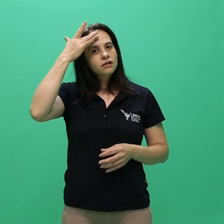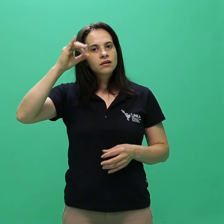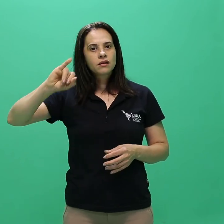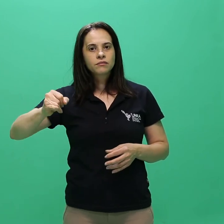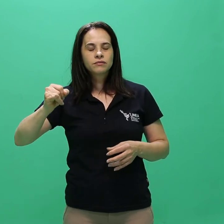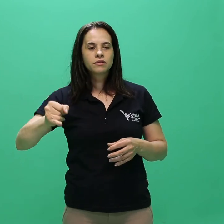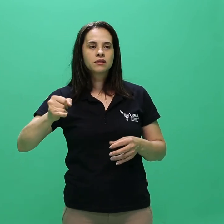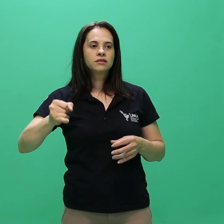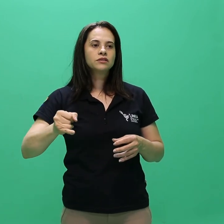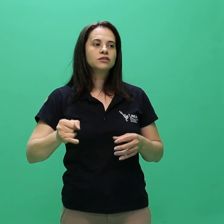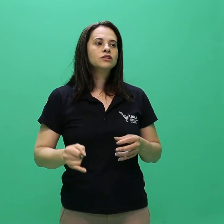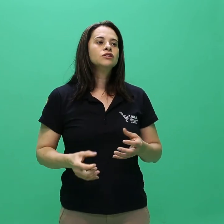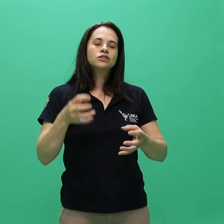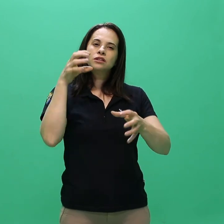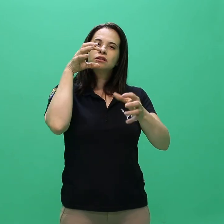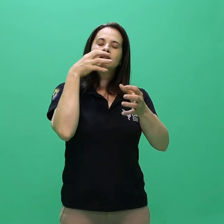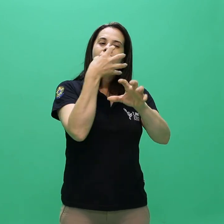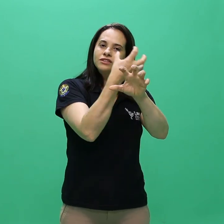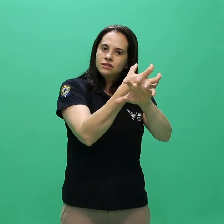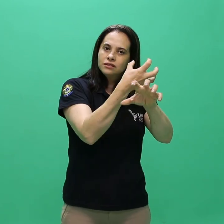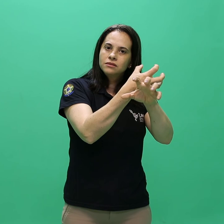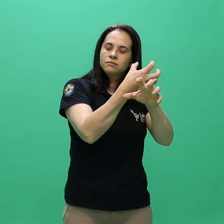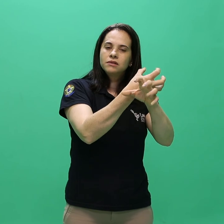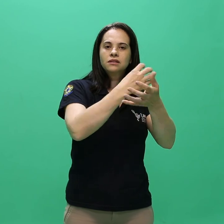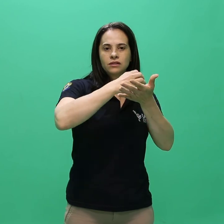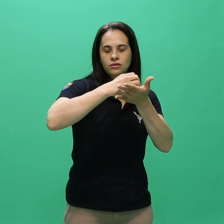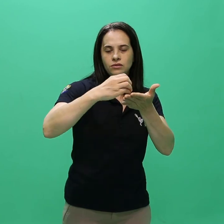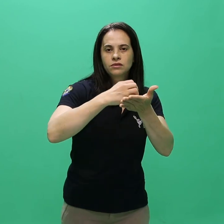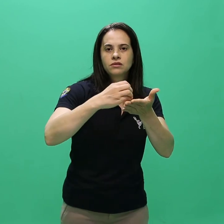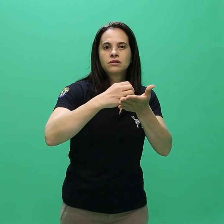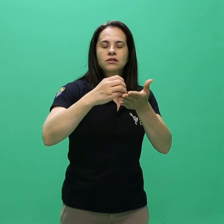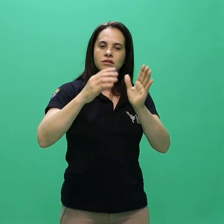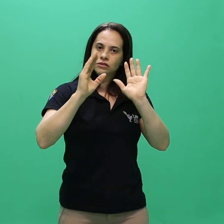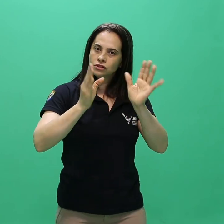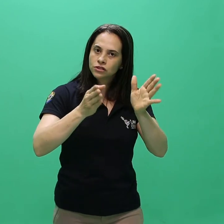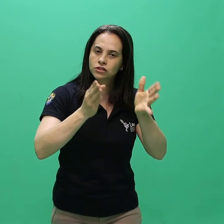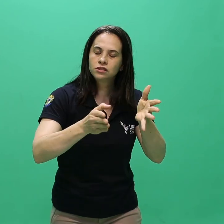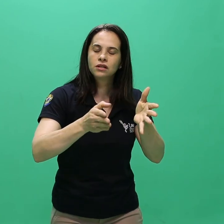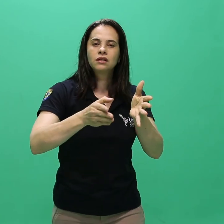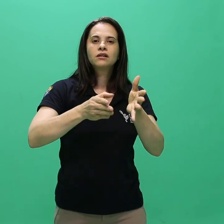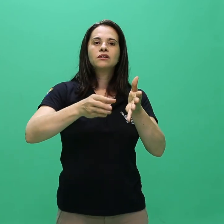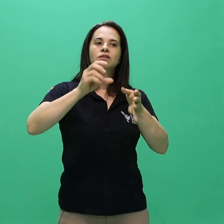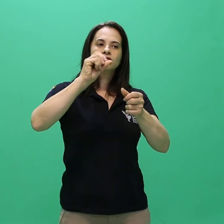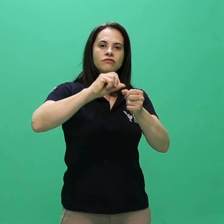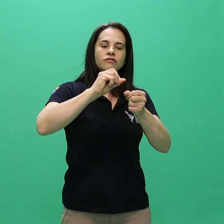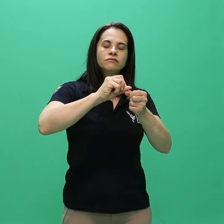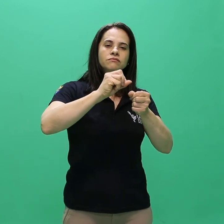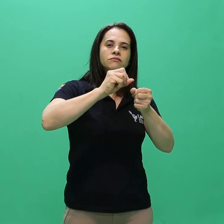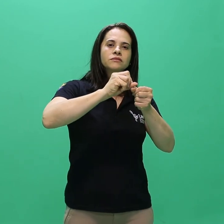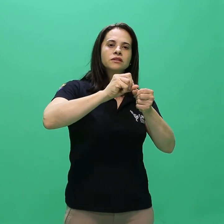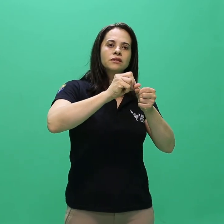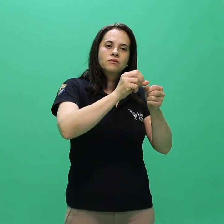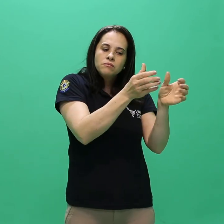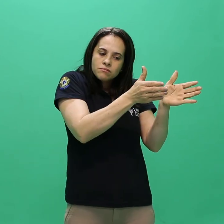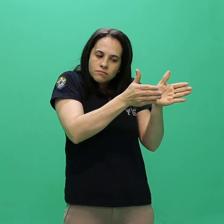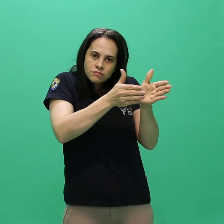curriculares cursados em período maior ou igual a 10 anos, poderão ser requeridas